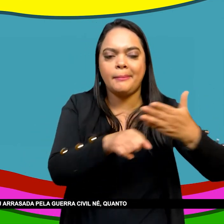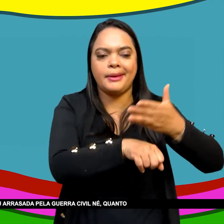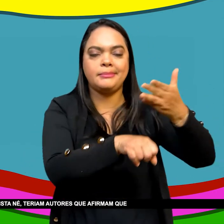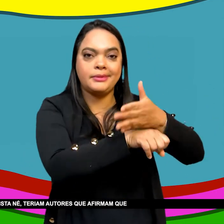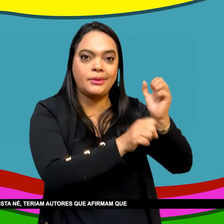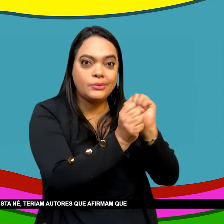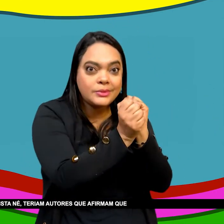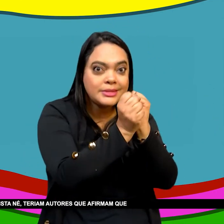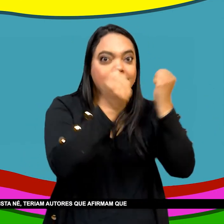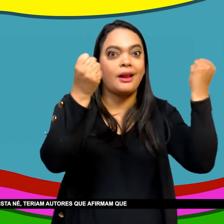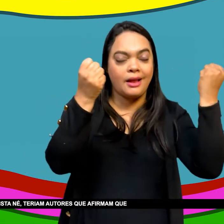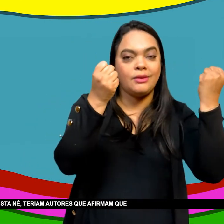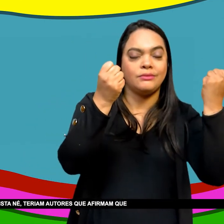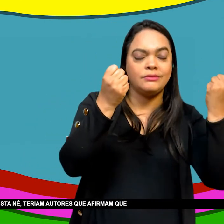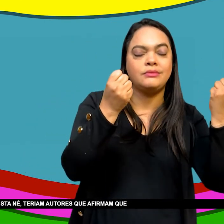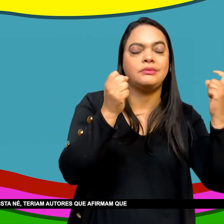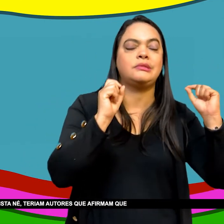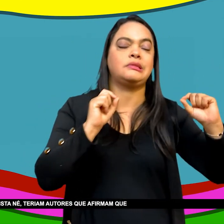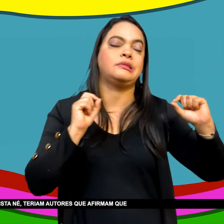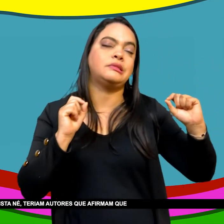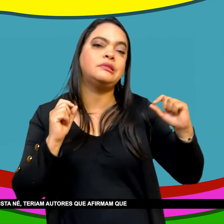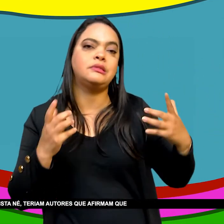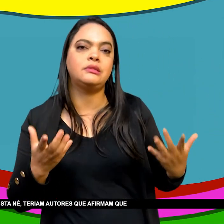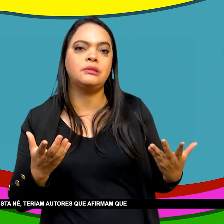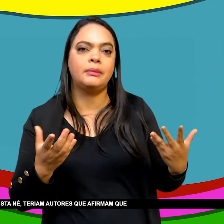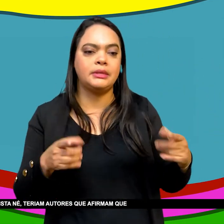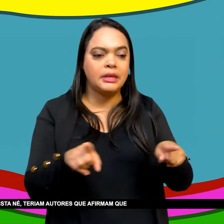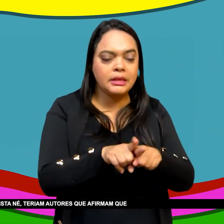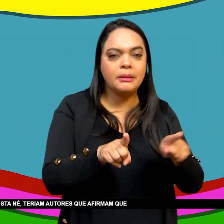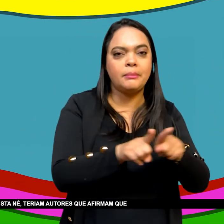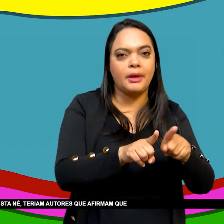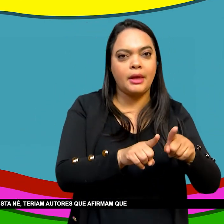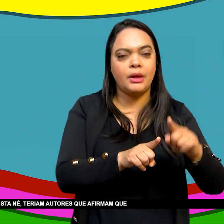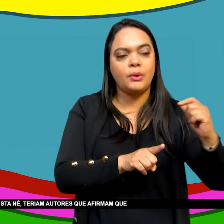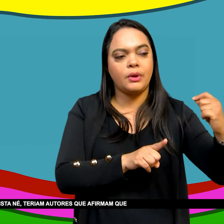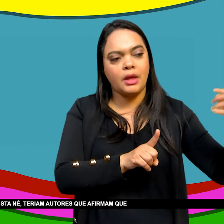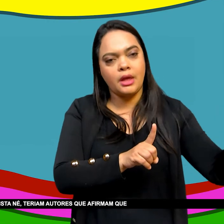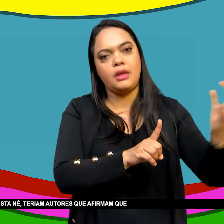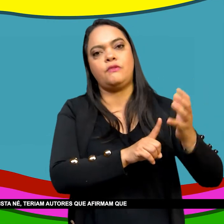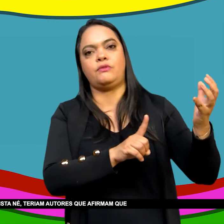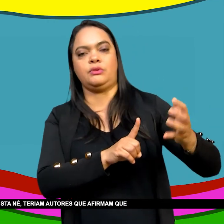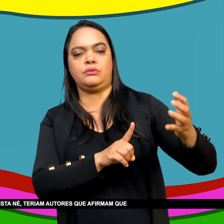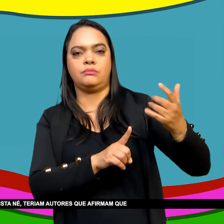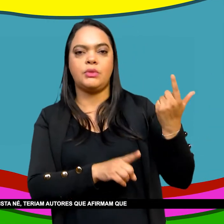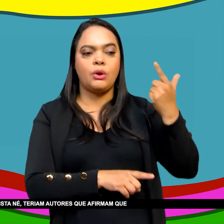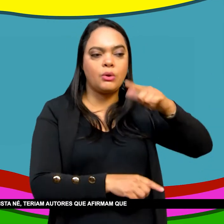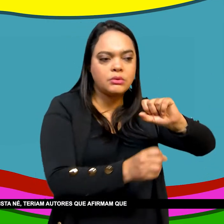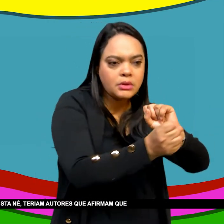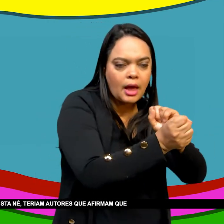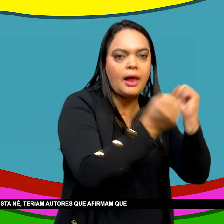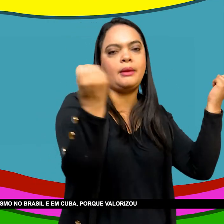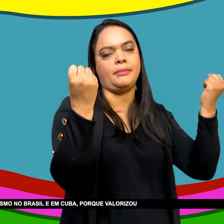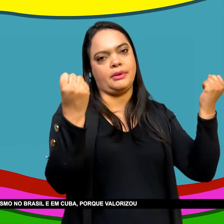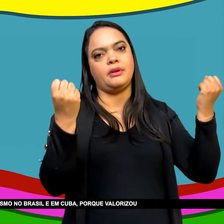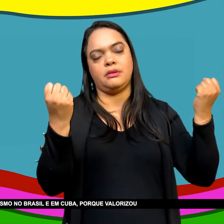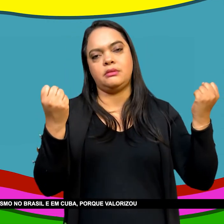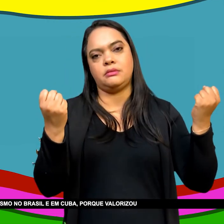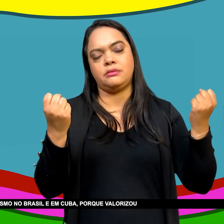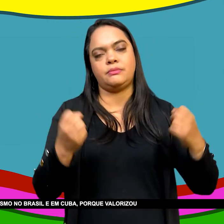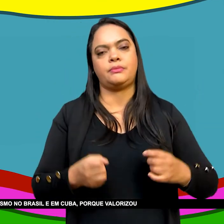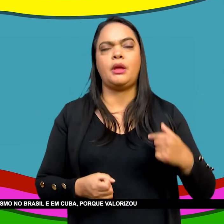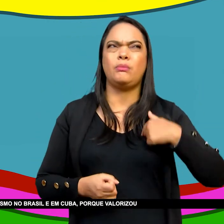Quanto também Se repercutiu No Brasil Sobre esse ponto de vista Teria Autores Que afirmam Que ao